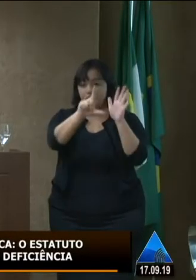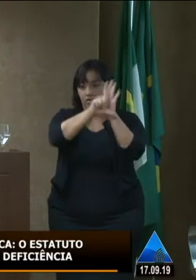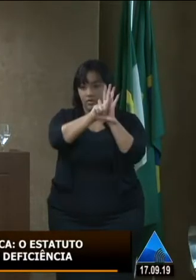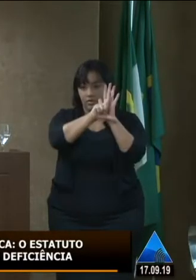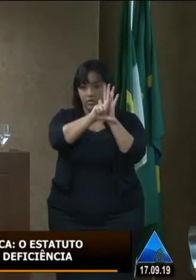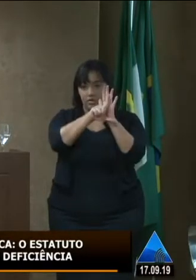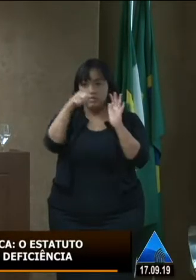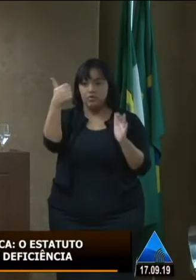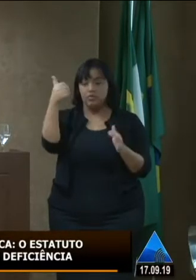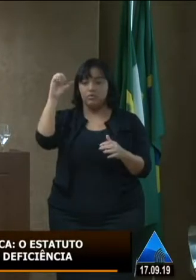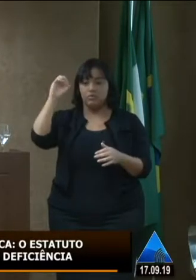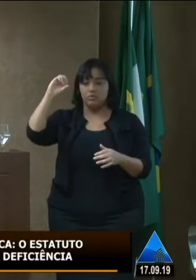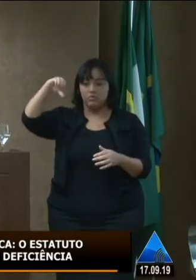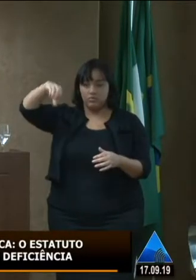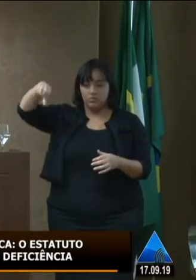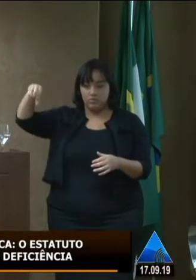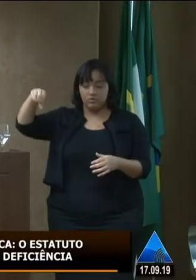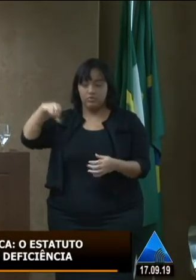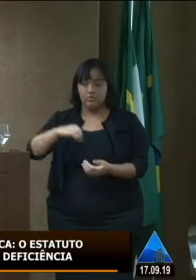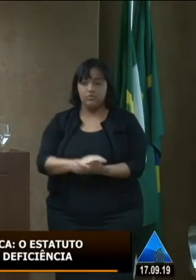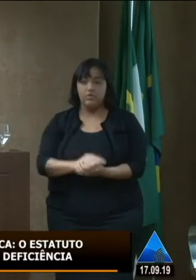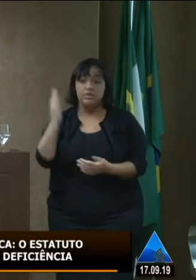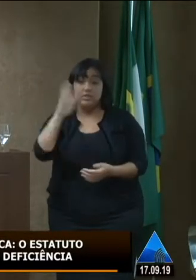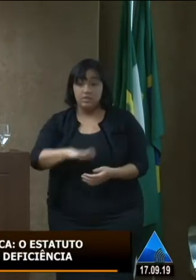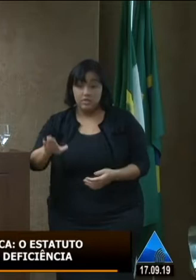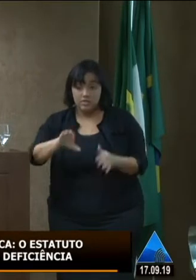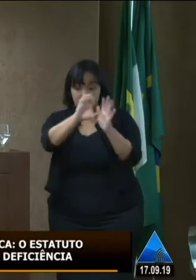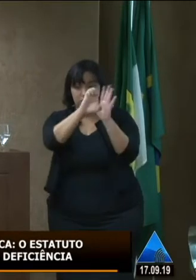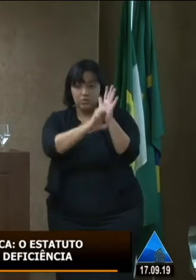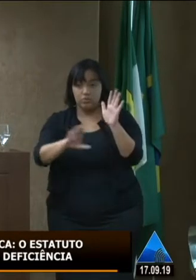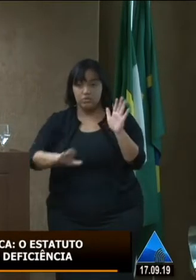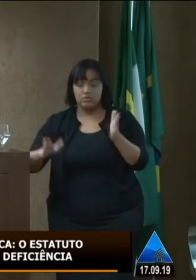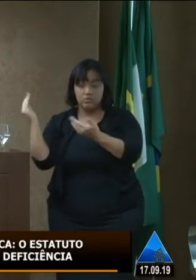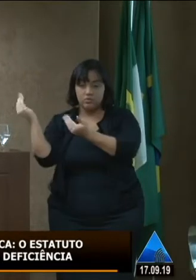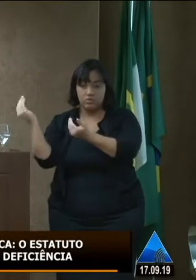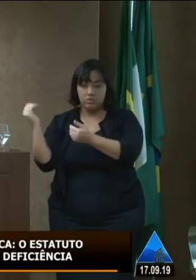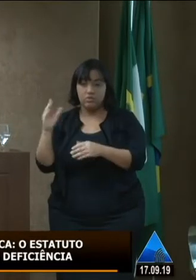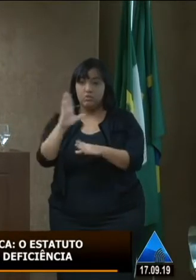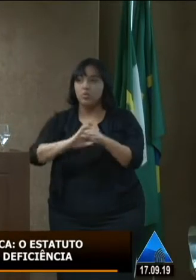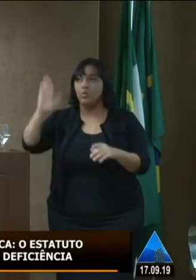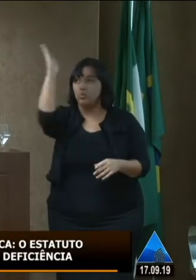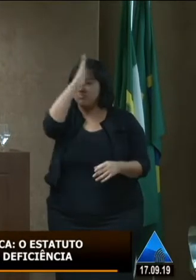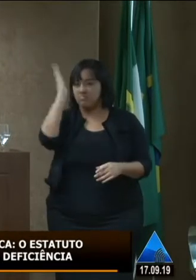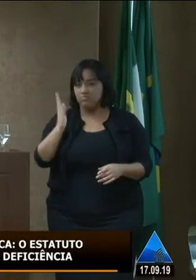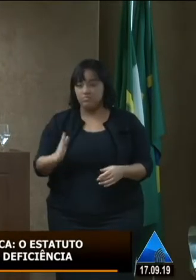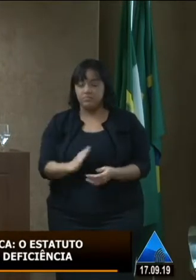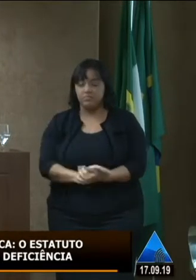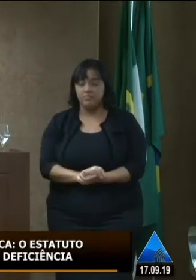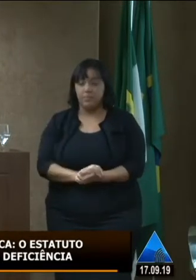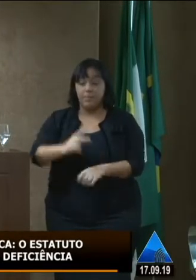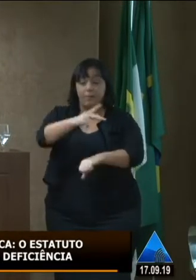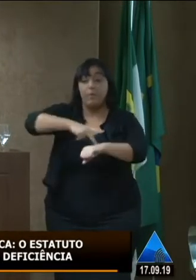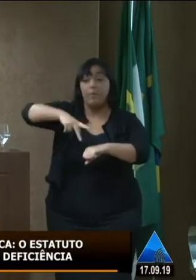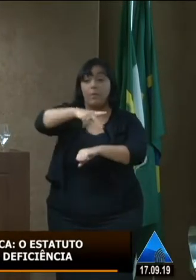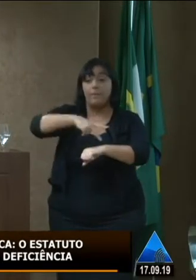que é o estatuto da criança e do adolescente que colocou o Brasil no cenário internacional como o país